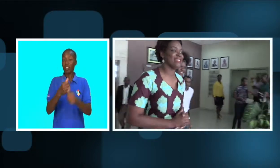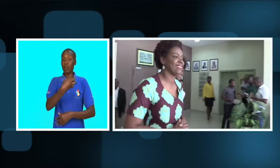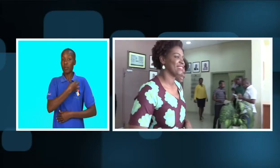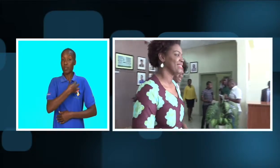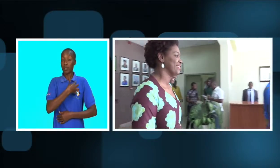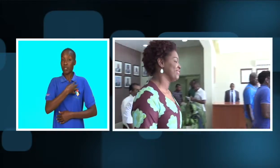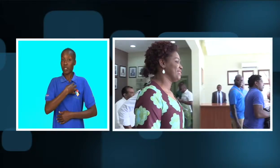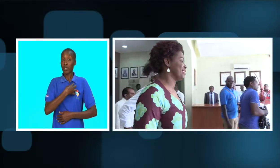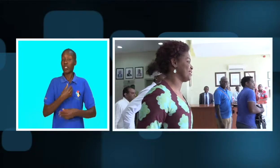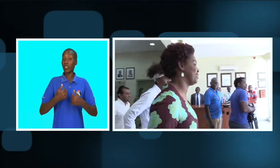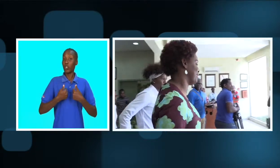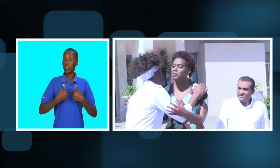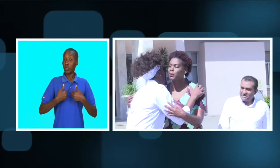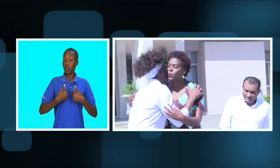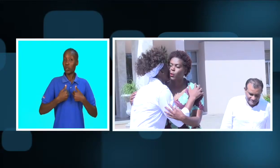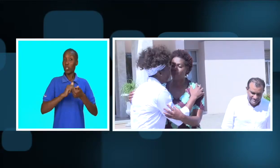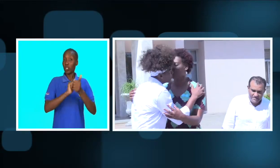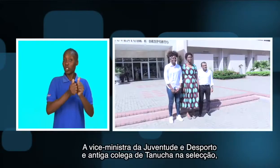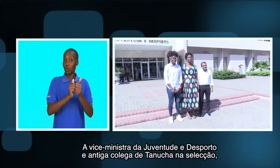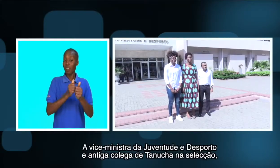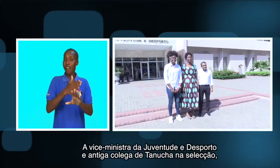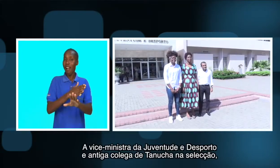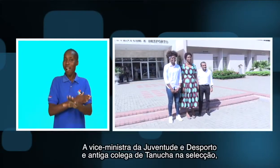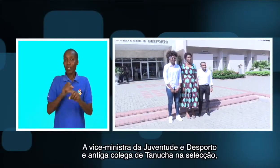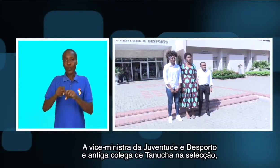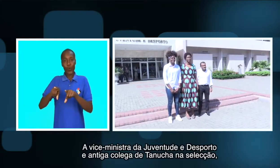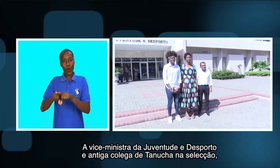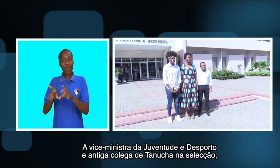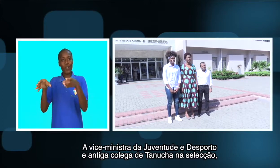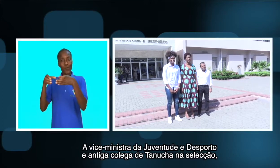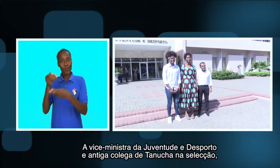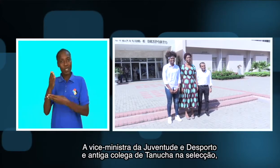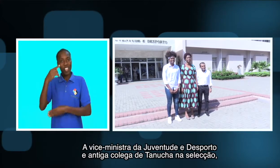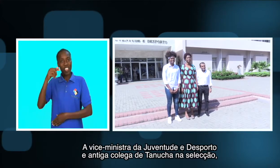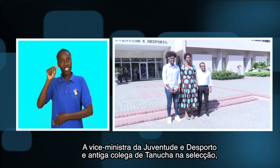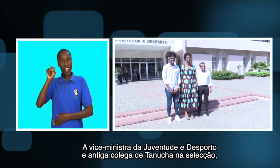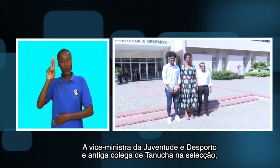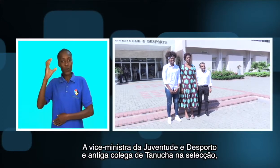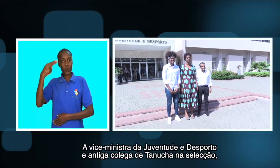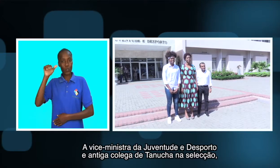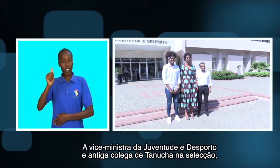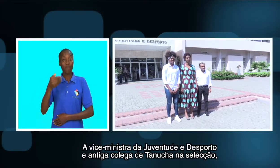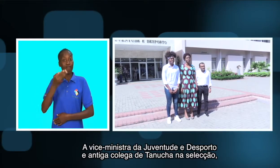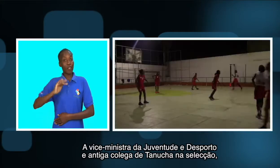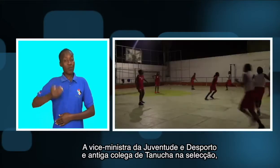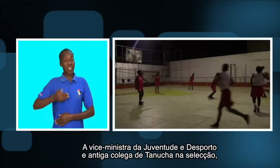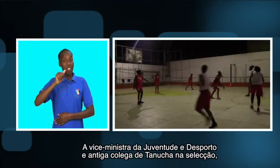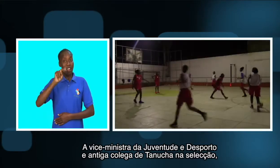A vice-ministra da Juventude do Esporte e antiga colega de Itanuxa na Seleção Nacional, Ana Flávia